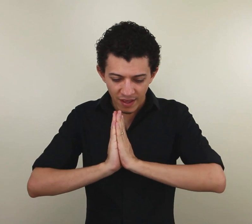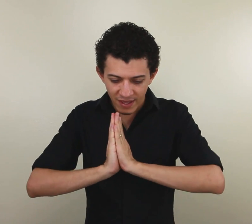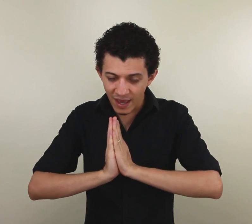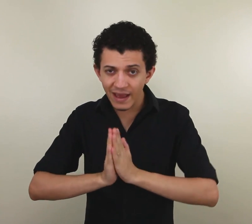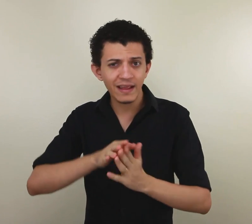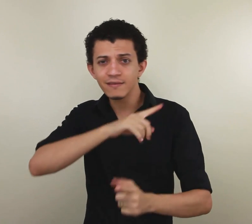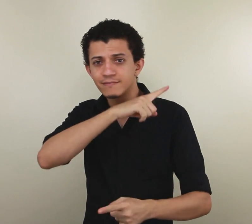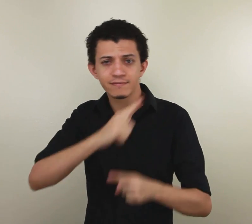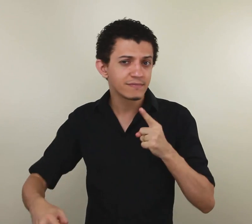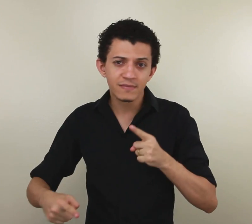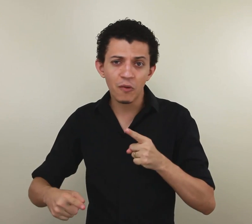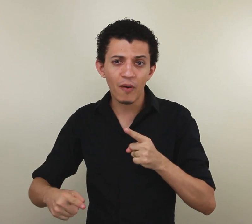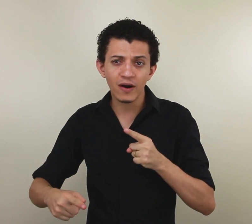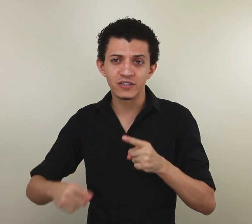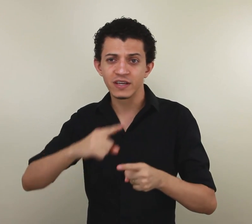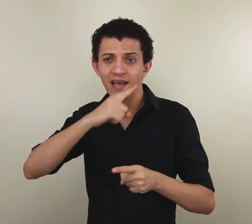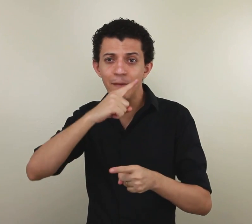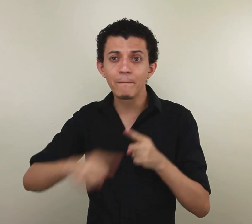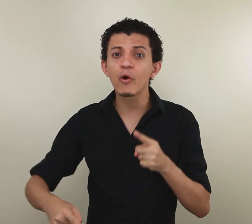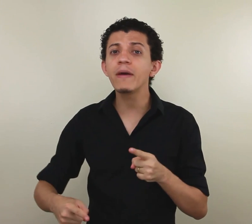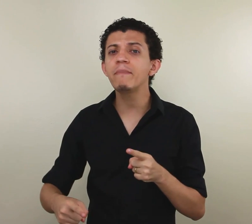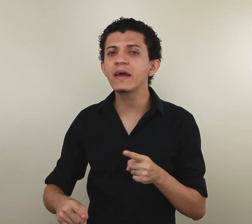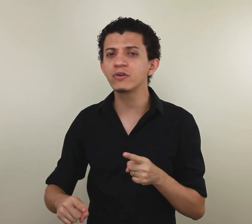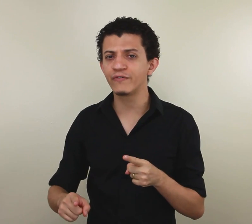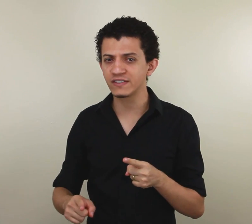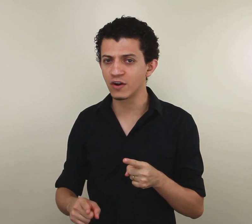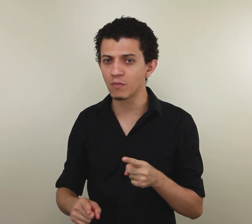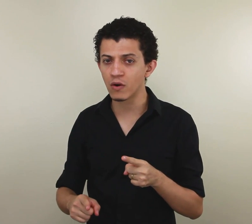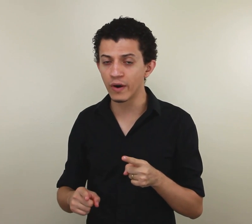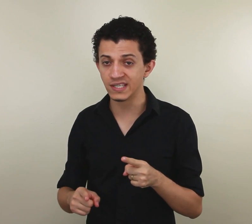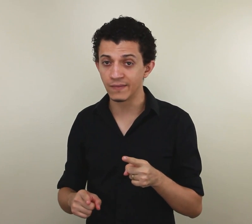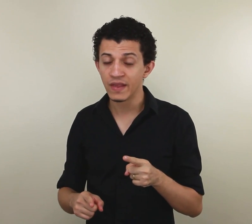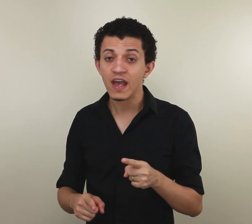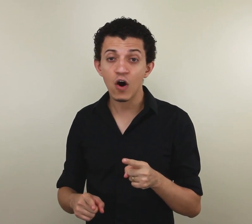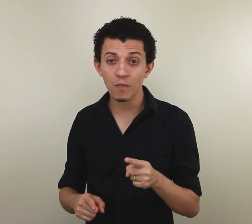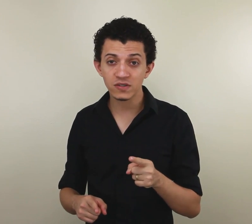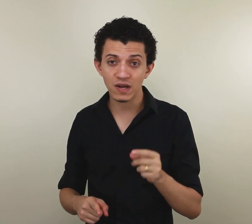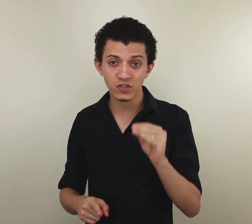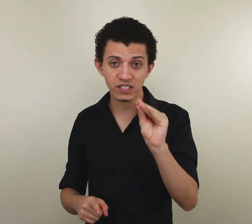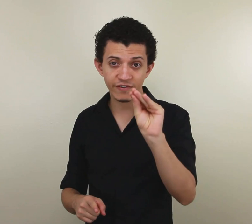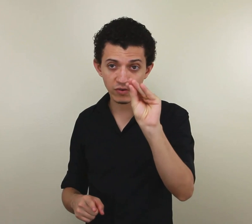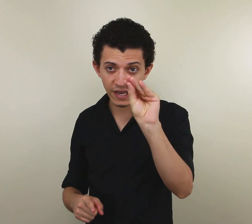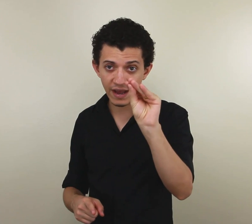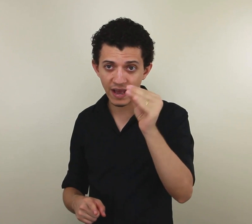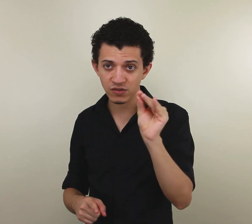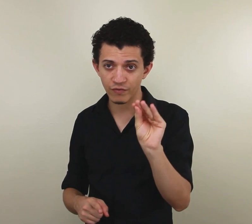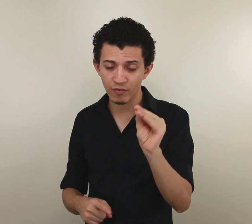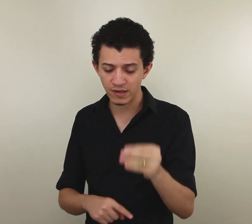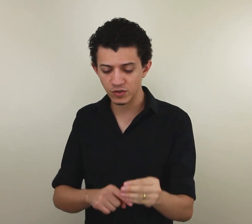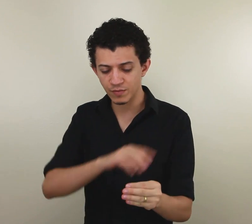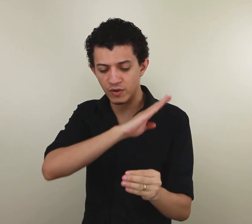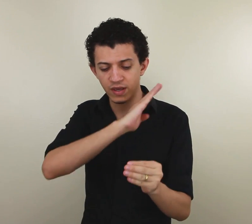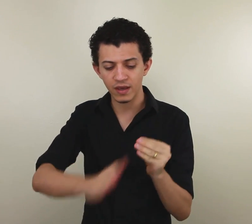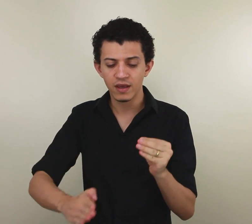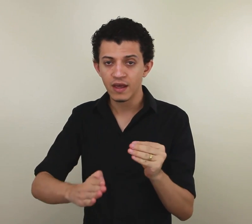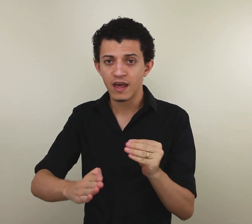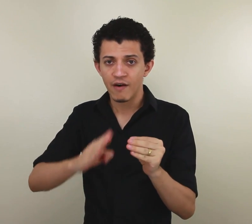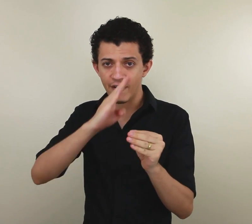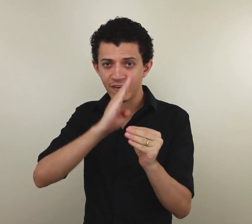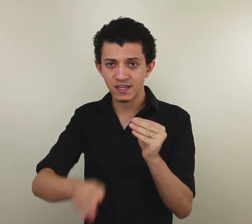que ele não pode. Que ele é proibido de fazer alguma coisa. Em algumas situações, você vai usar essa configuração de mão aqui. Vai fazer